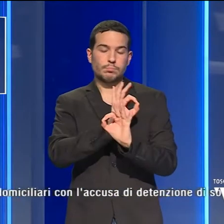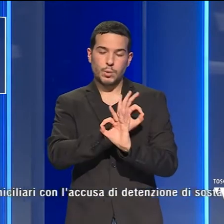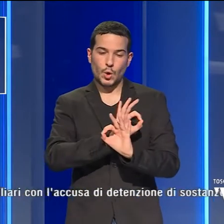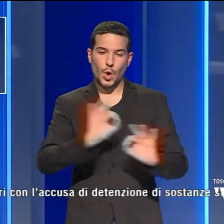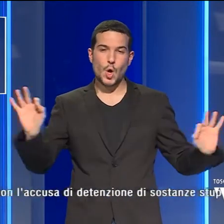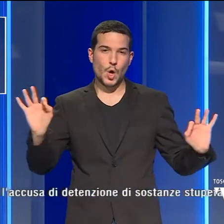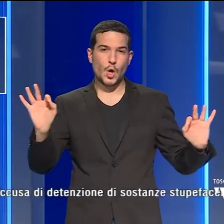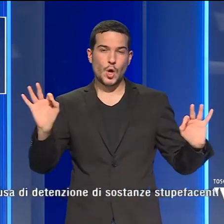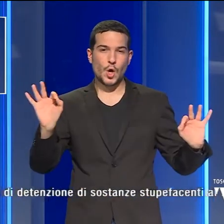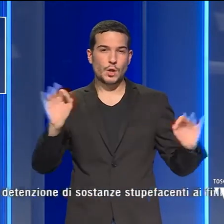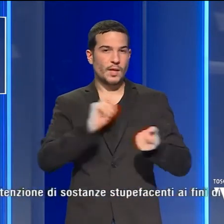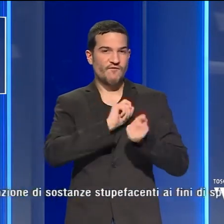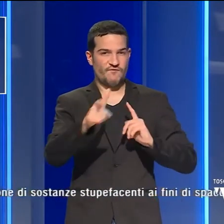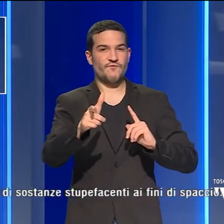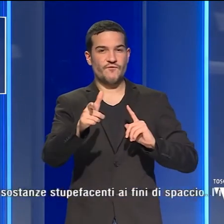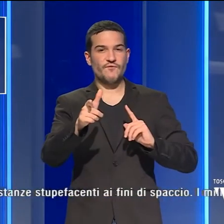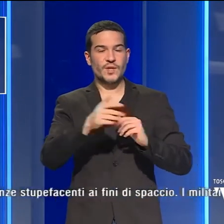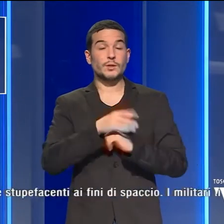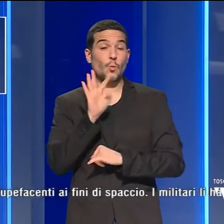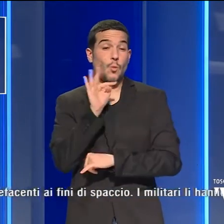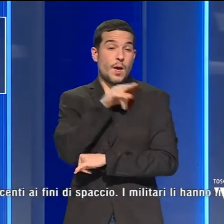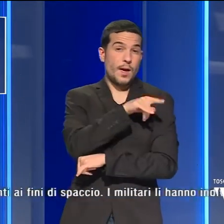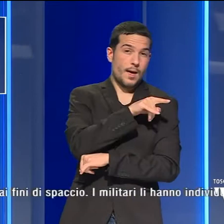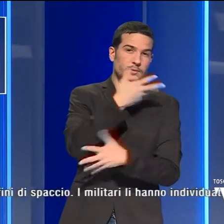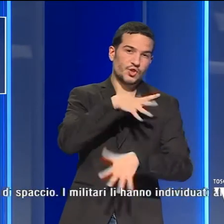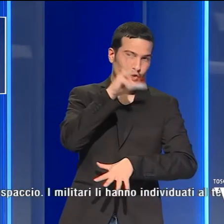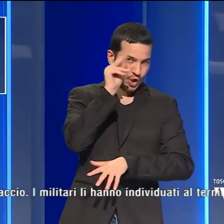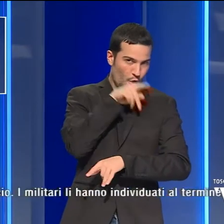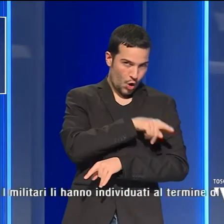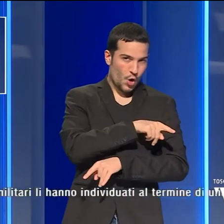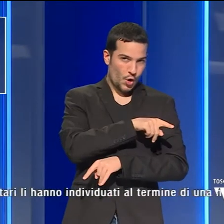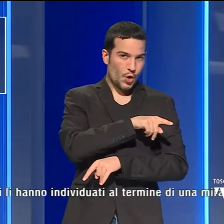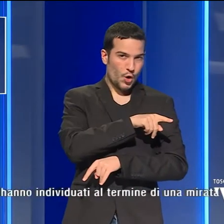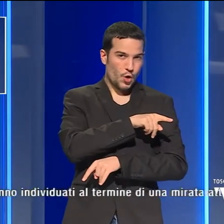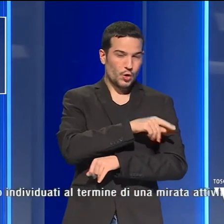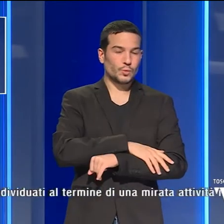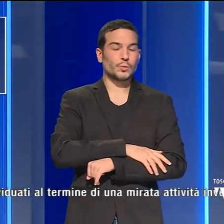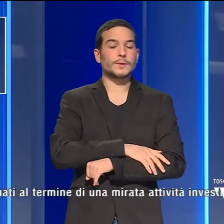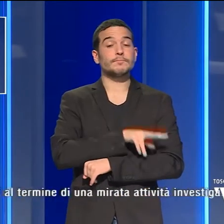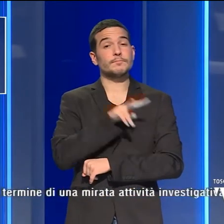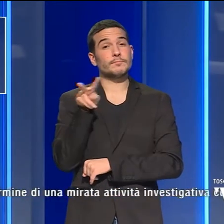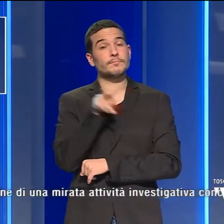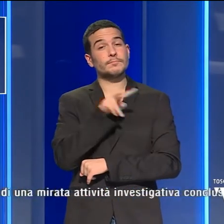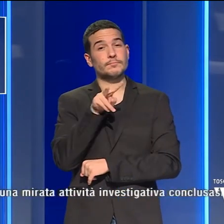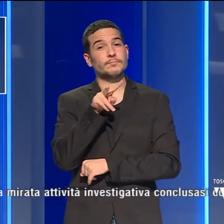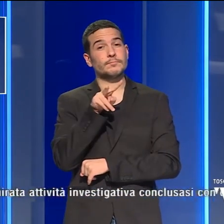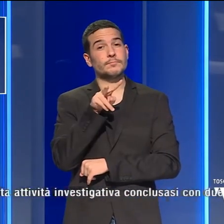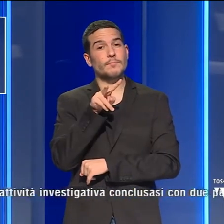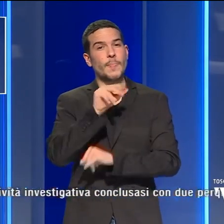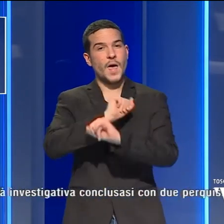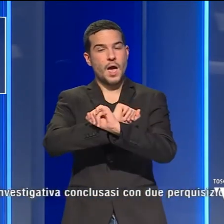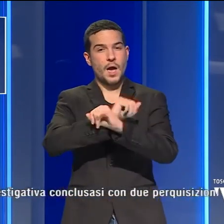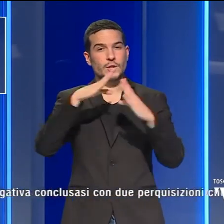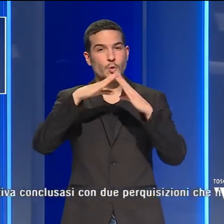essere spacciata. Il quarantenne è già noto alle forze dell'ordine. Entrambi sono finiti agli